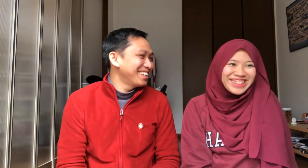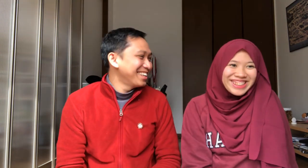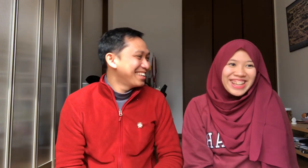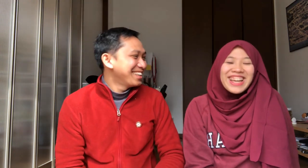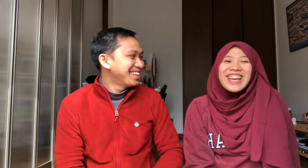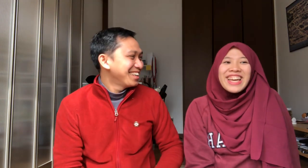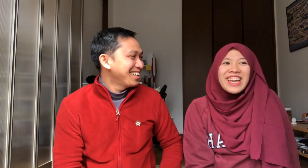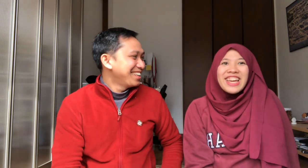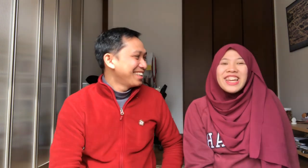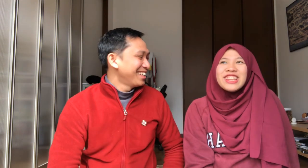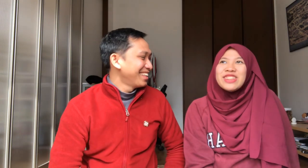Hih